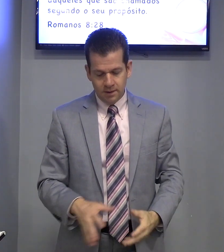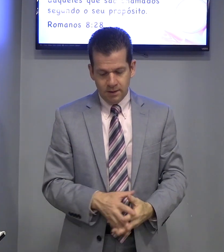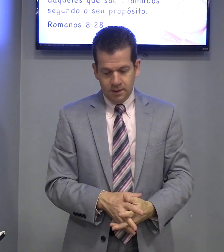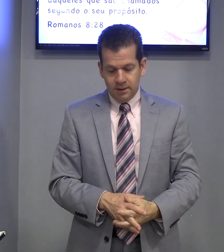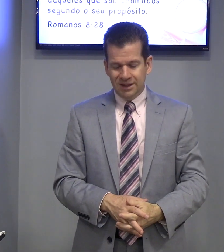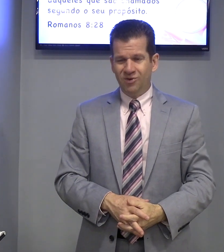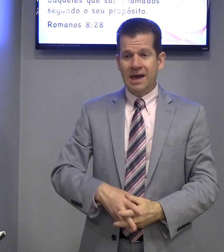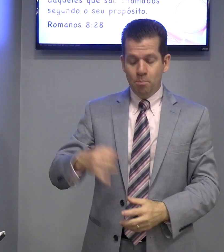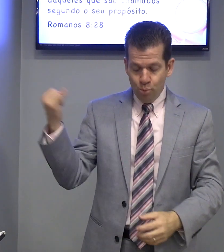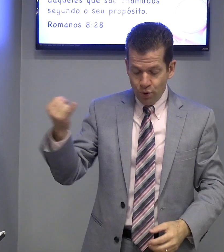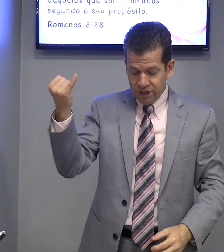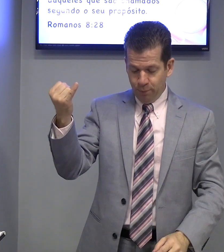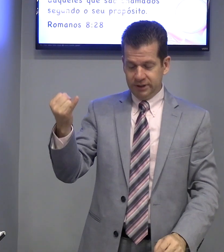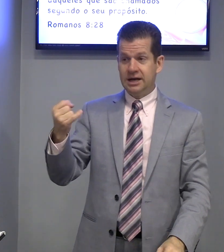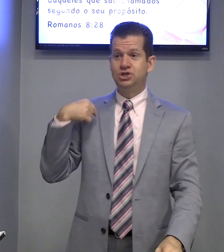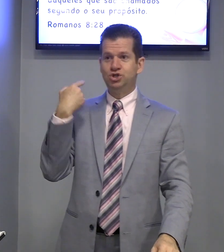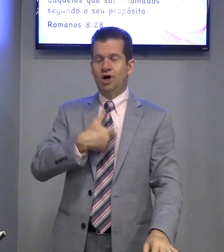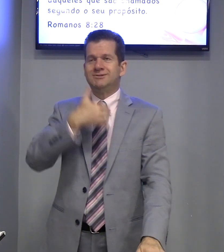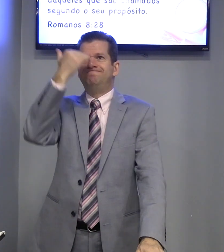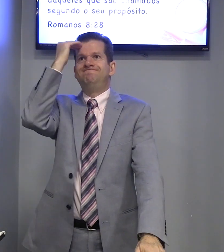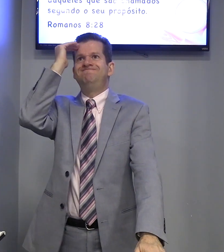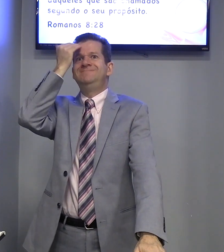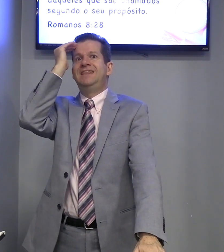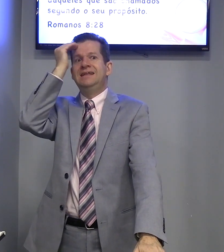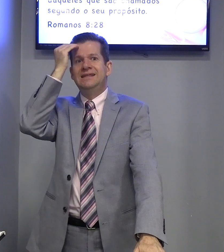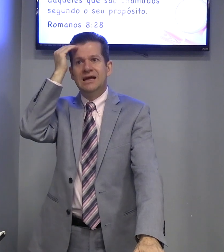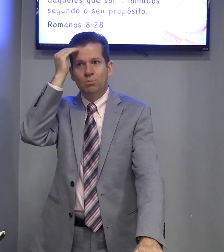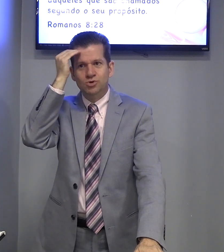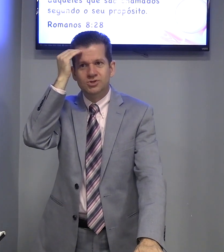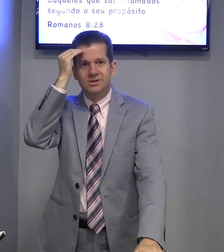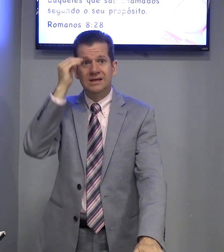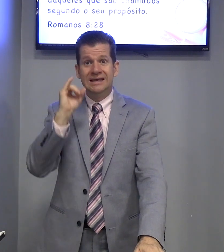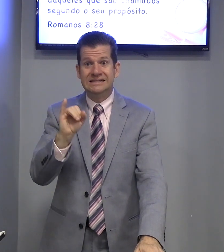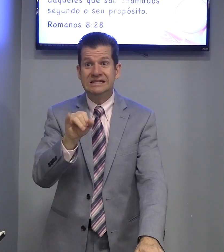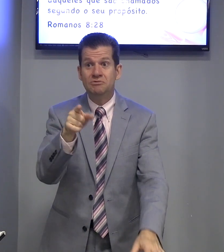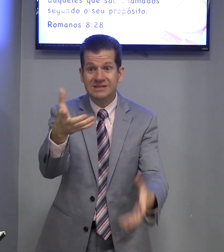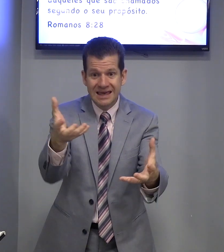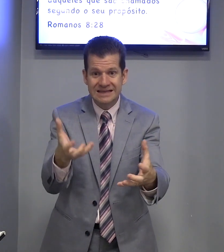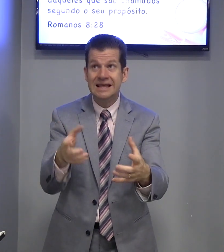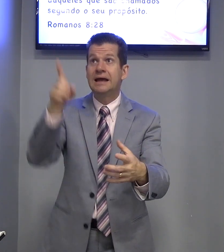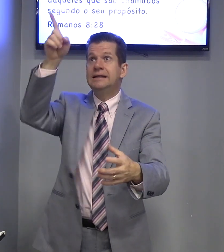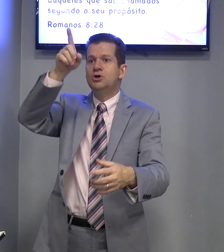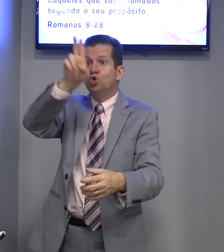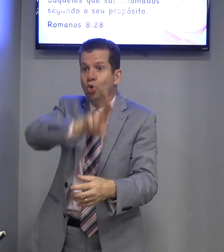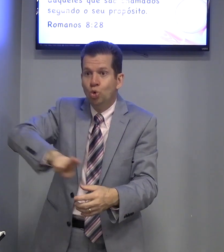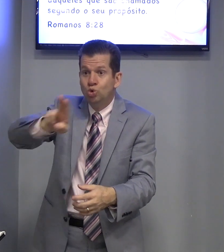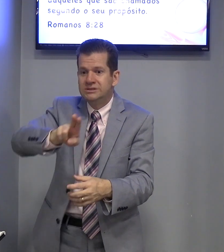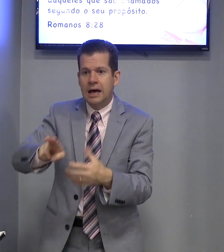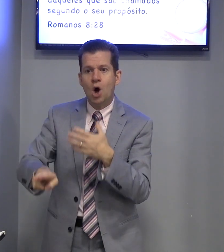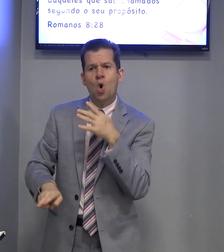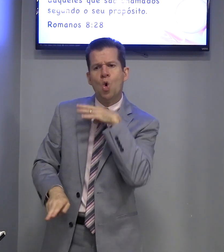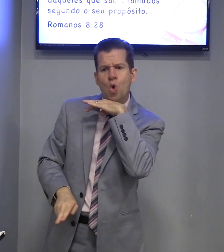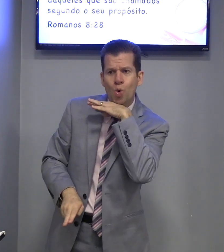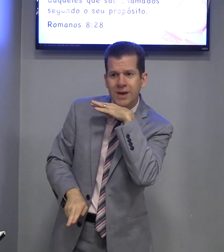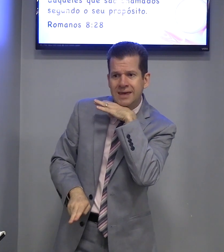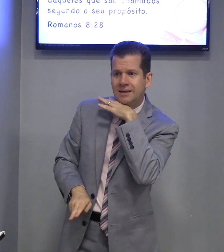Então, é muito importante nós entendermos que se você quiser que Deus usa o ruim